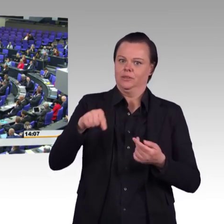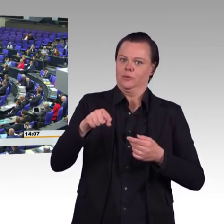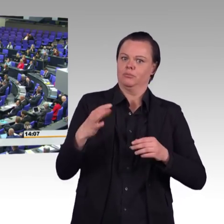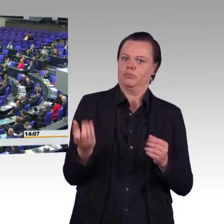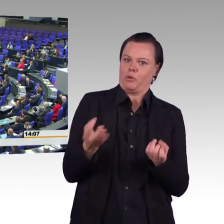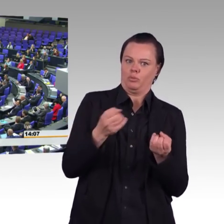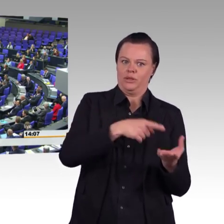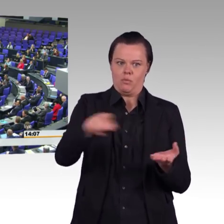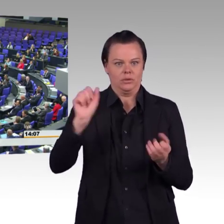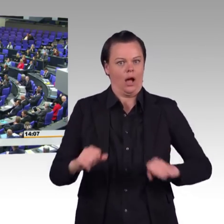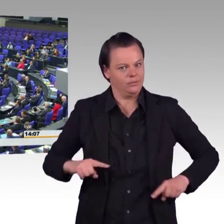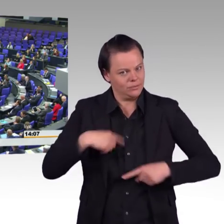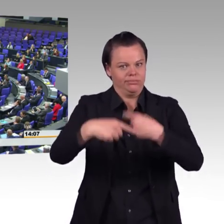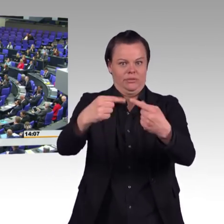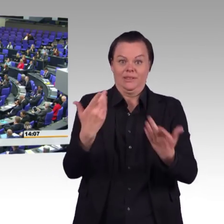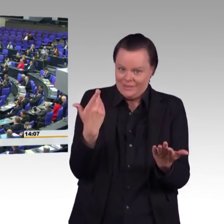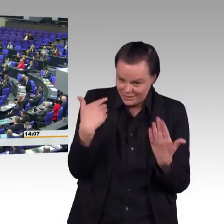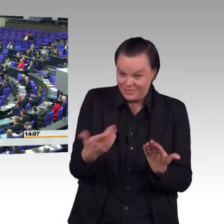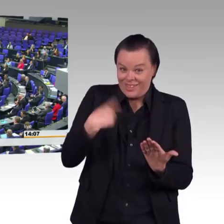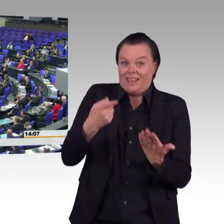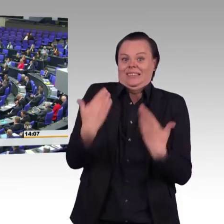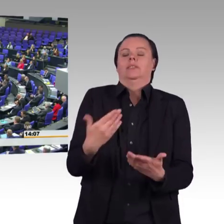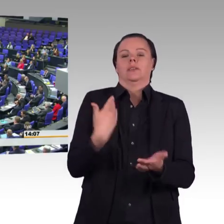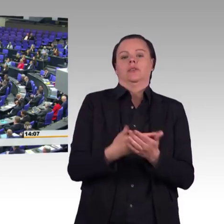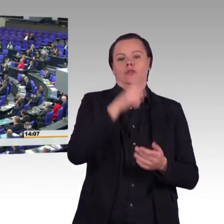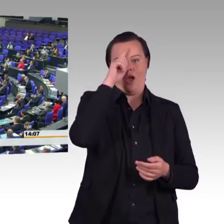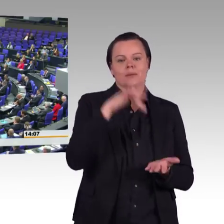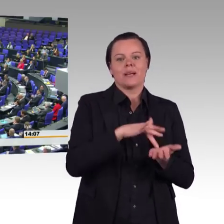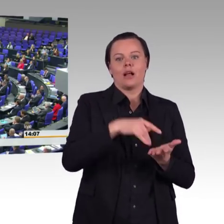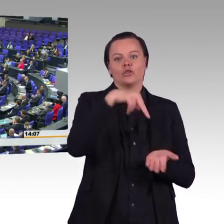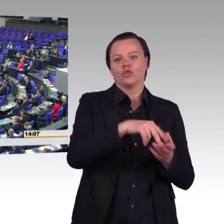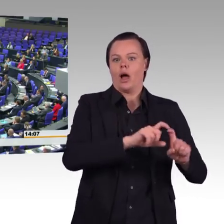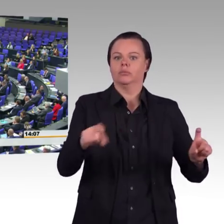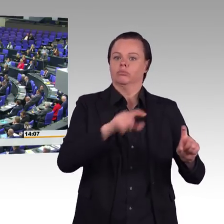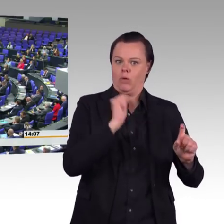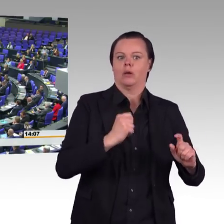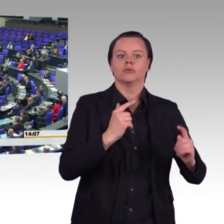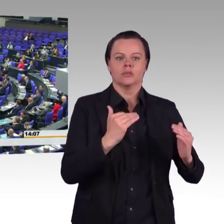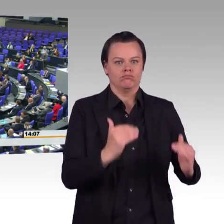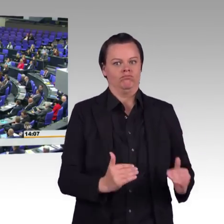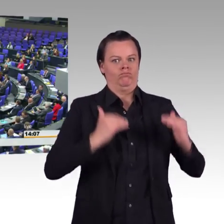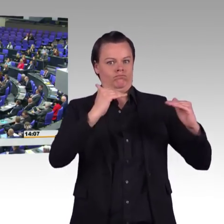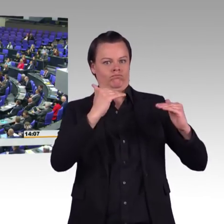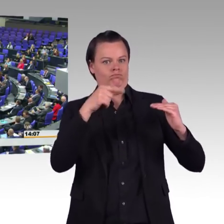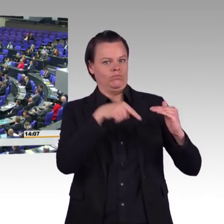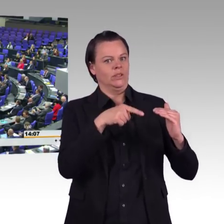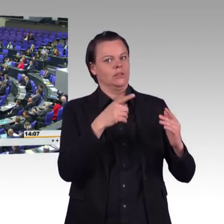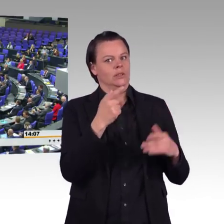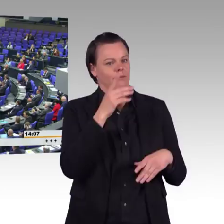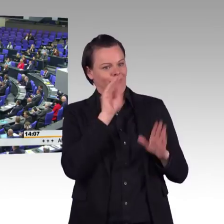kommen. Und dieses Bemühen, das scheint momentan im absoluten Stillstand zu versanden, wenn man sich hier die Reden so anhört. Denn was genau ist seit Ende